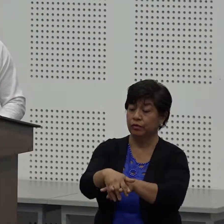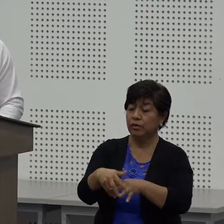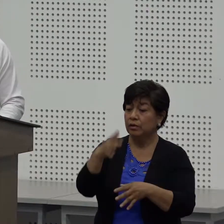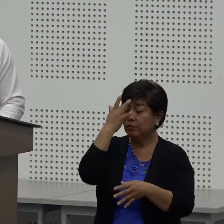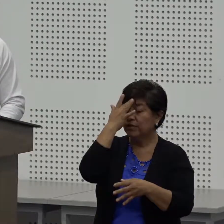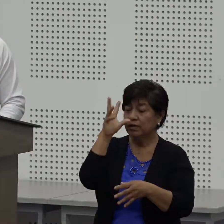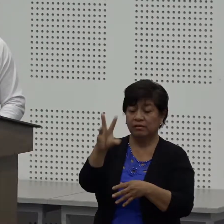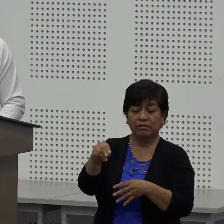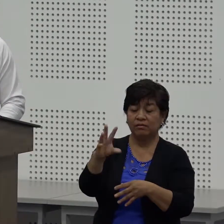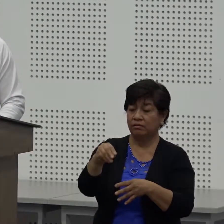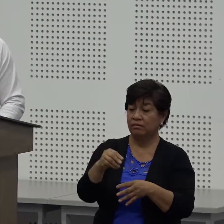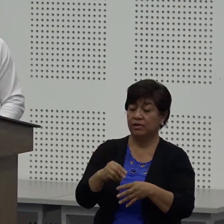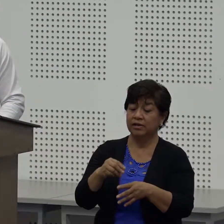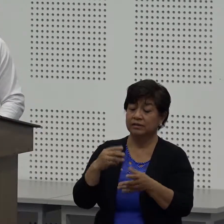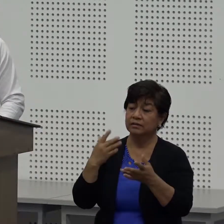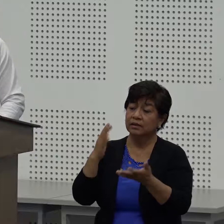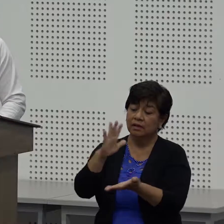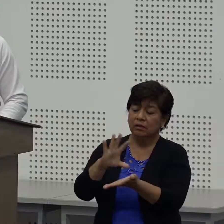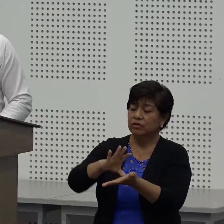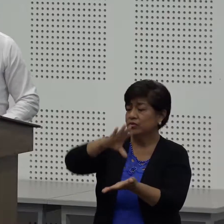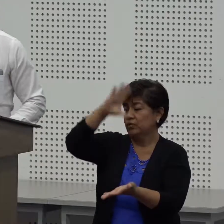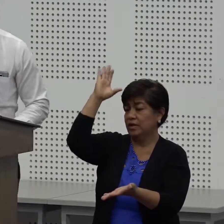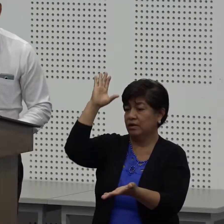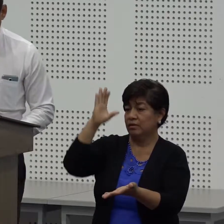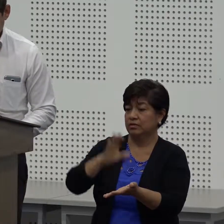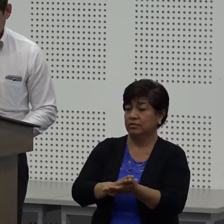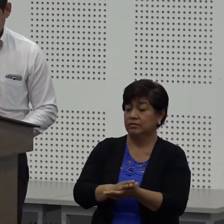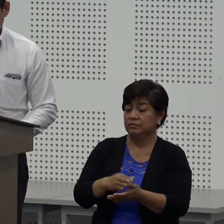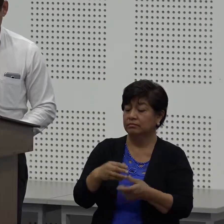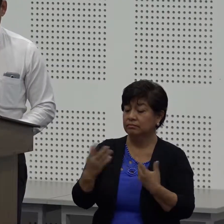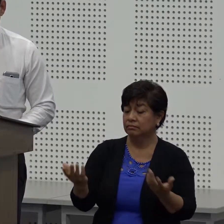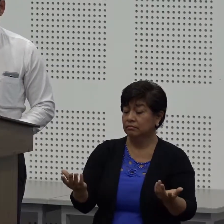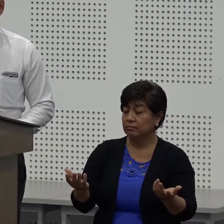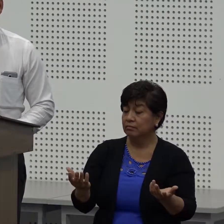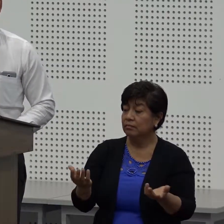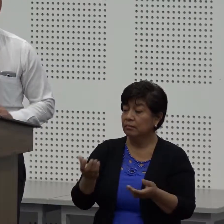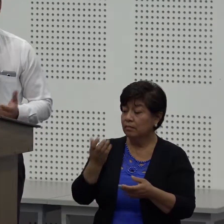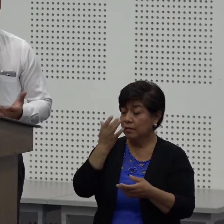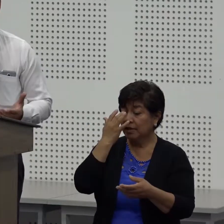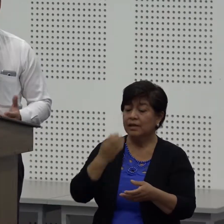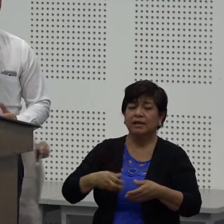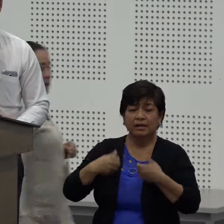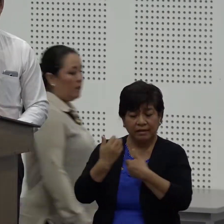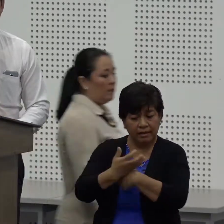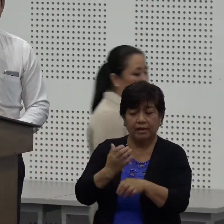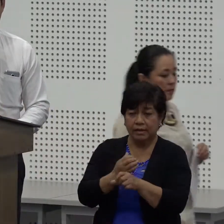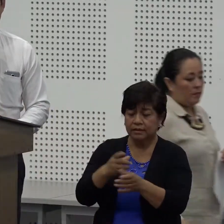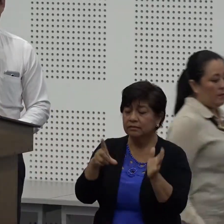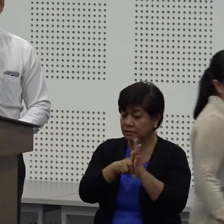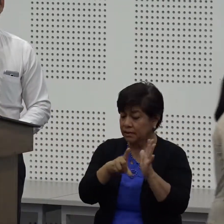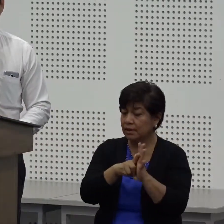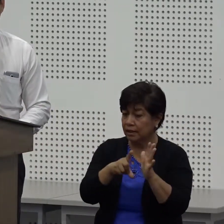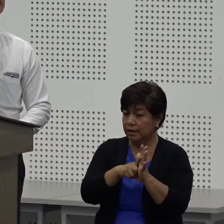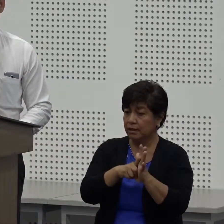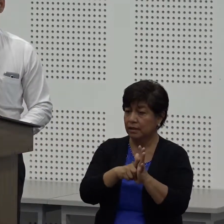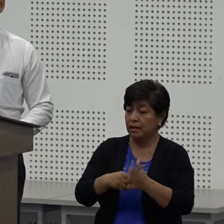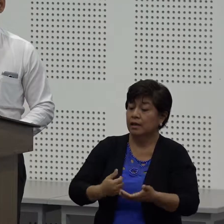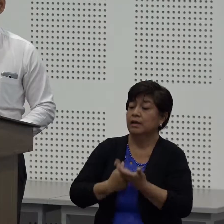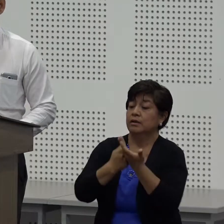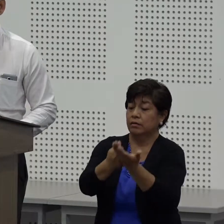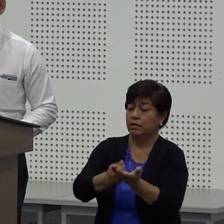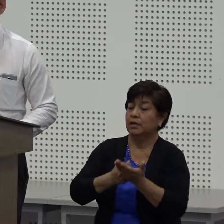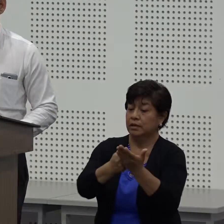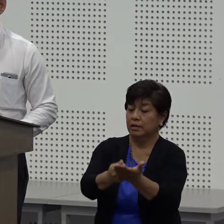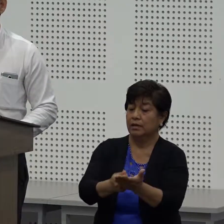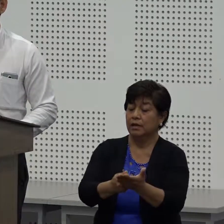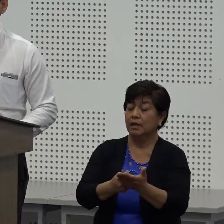instituciones se preparan y toman la batuta y ejecutan lo que dice la ley? Brindar todas las